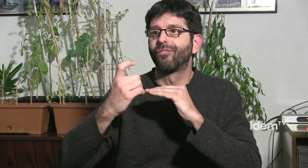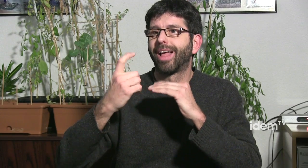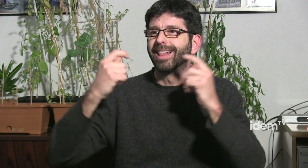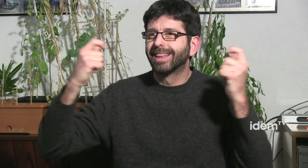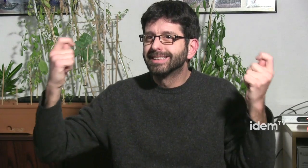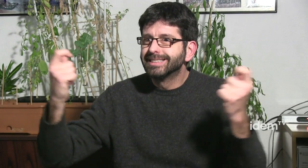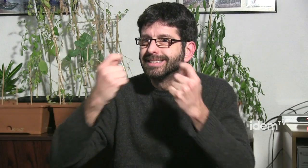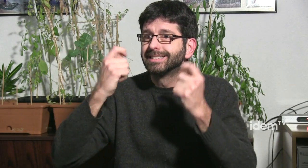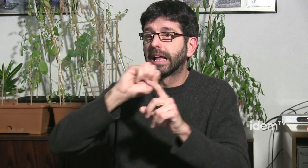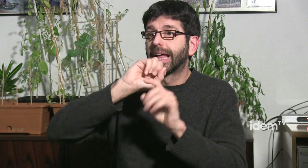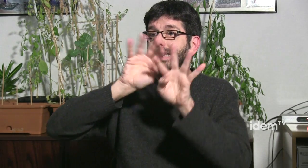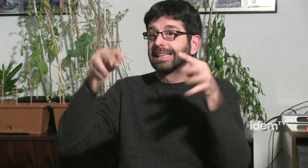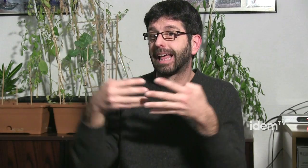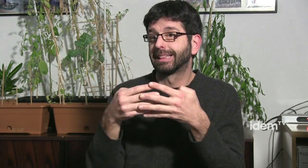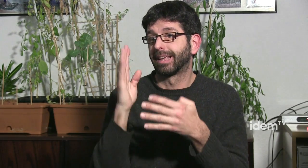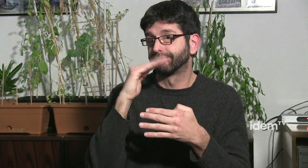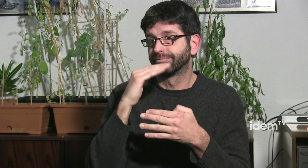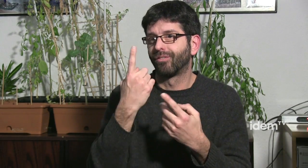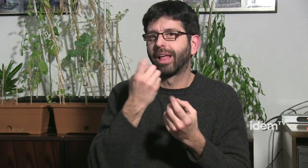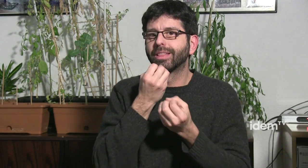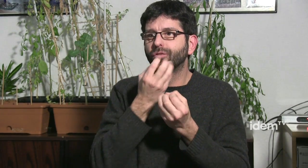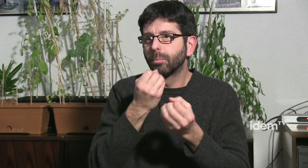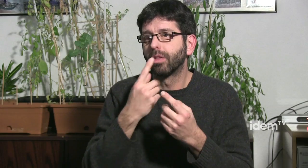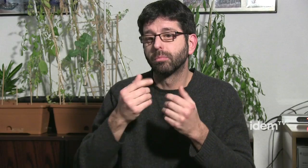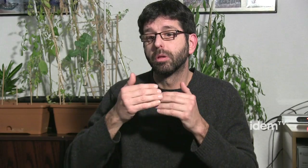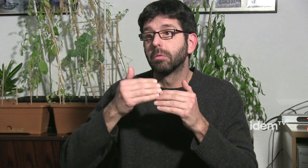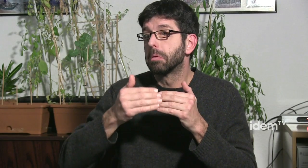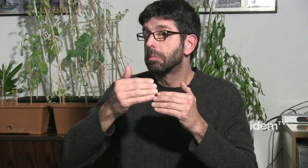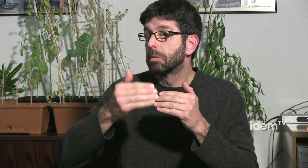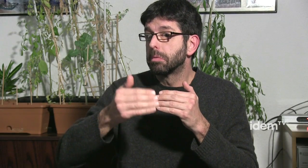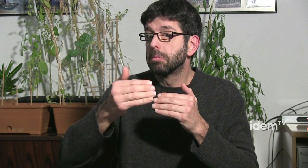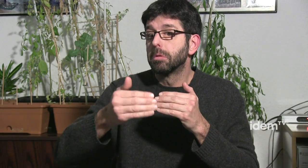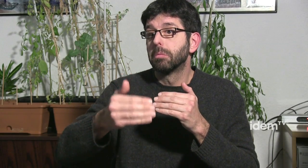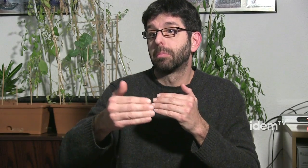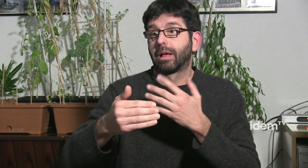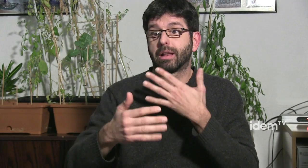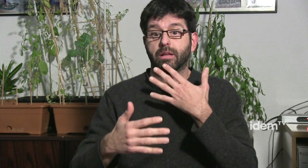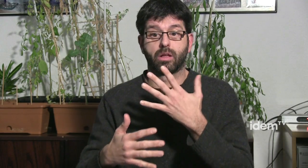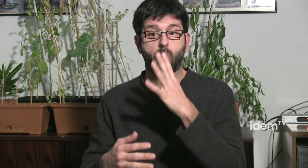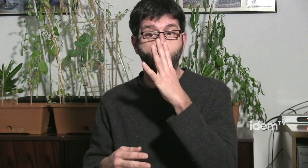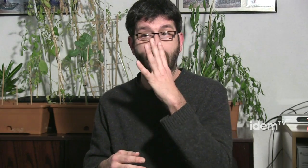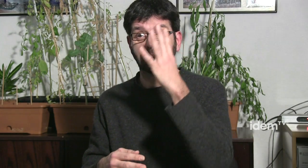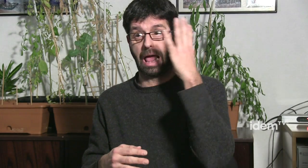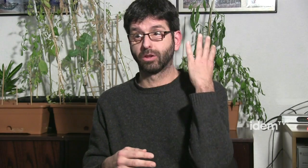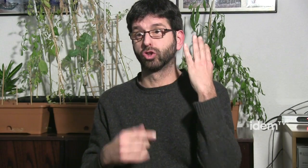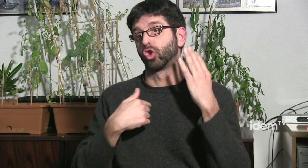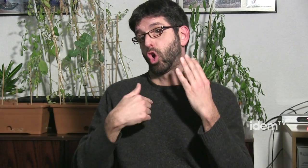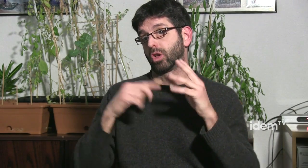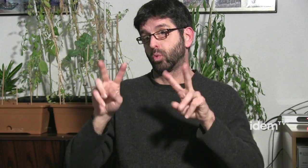presentar projectes faltava sobretot molta poder publicitar poder fer pública